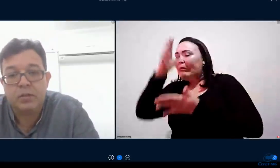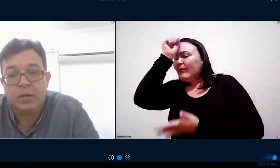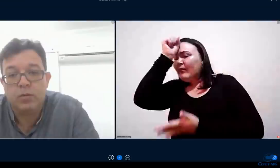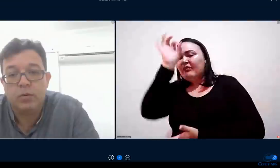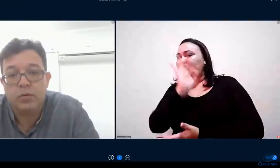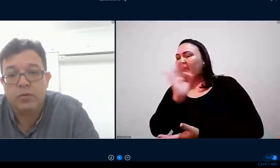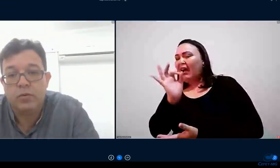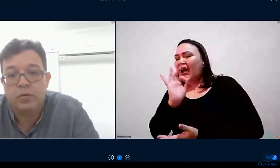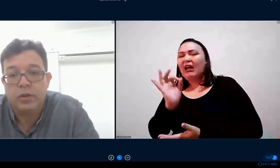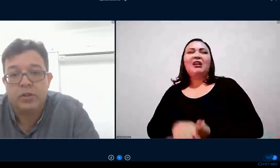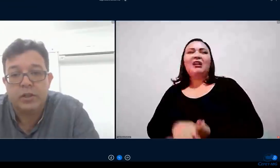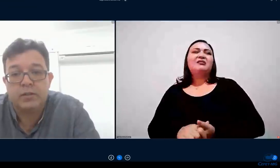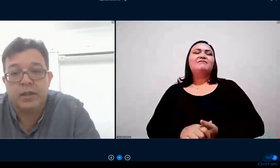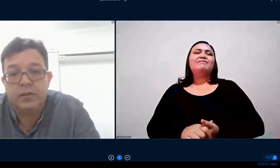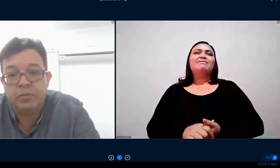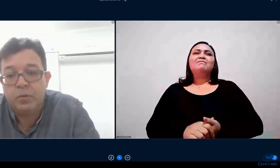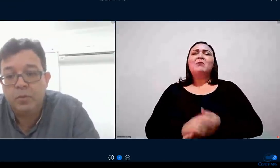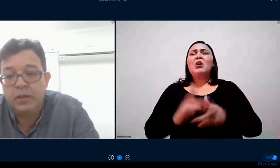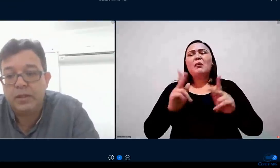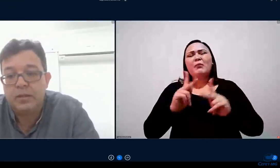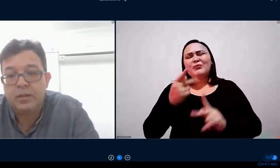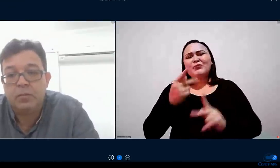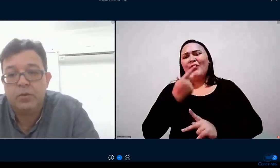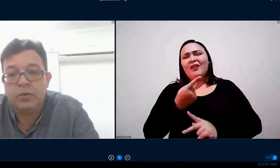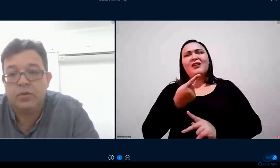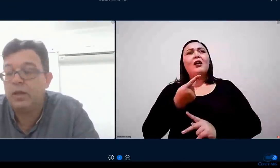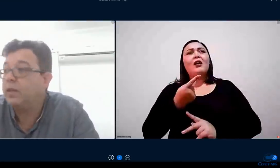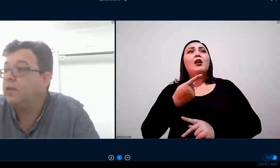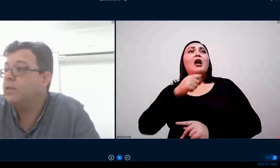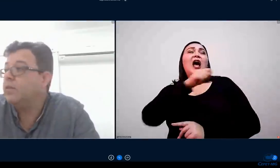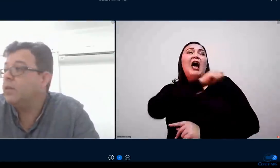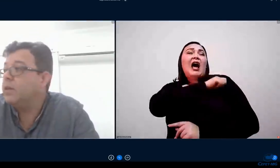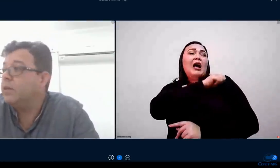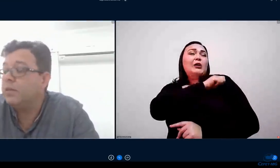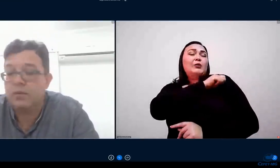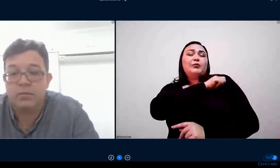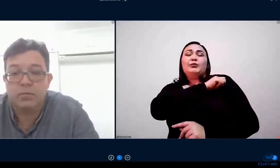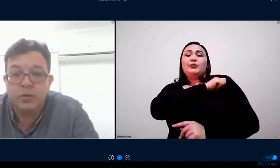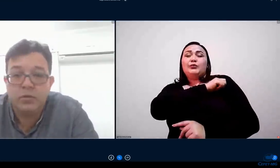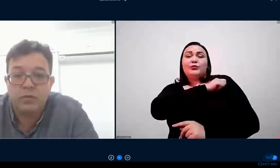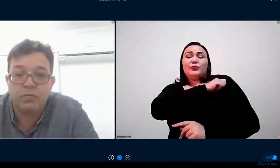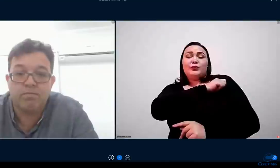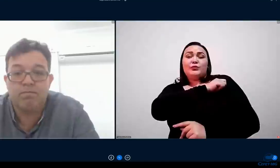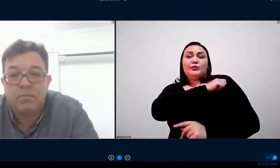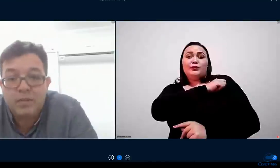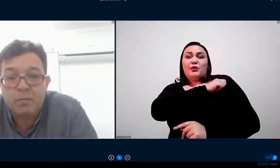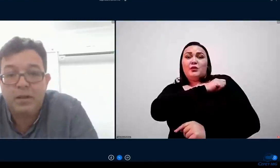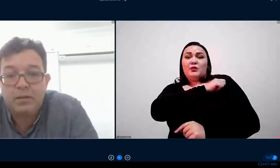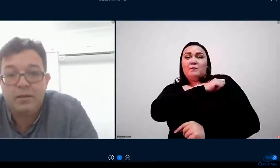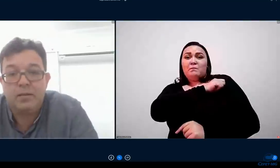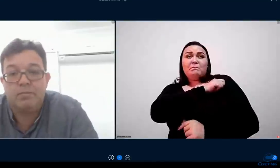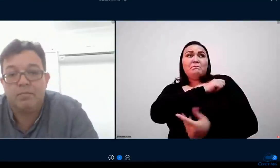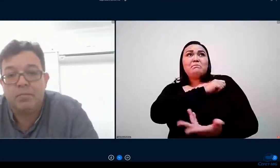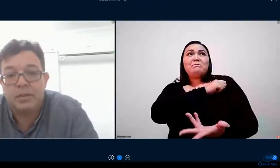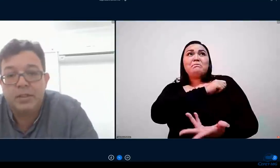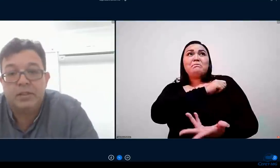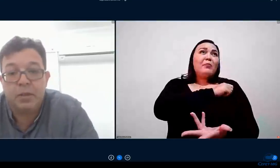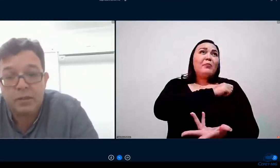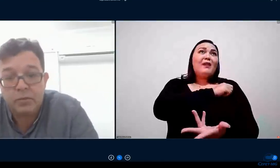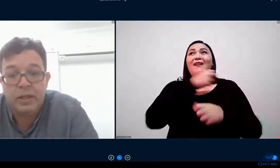evidenciando alunos chegando da rede pública muitos sem muitos sem saber